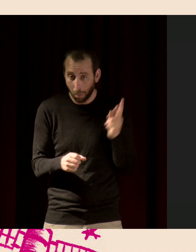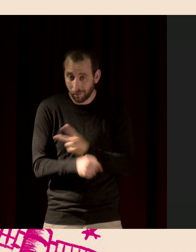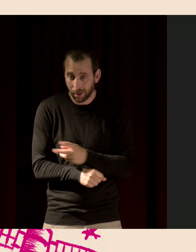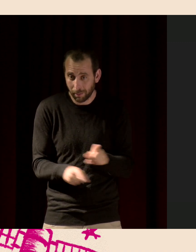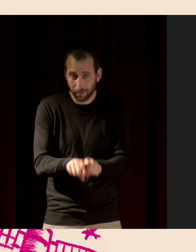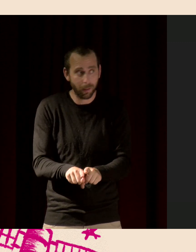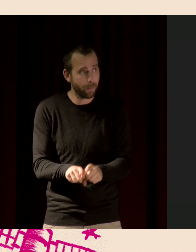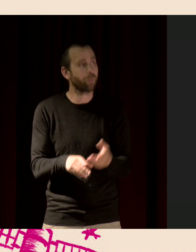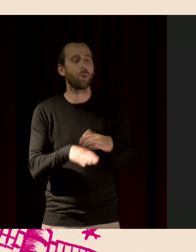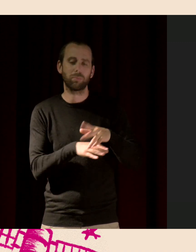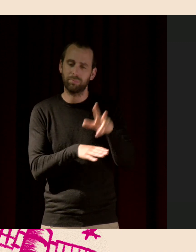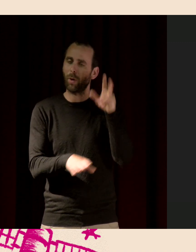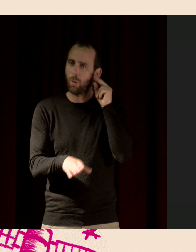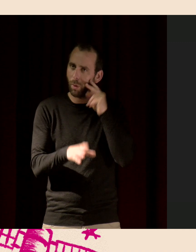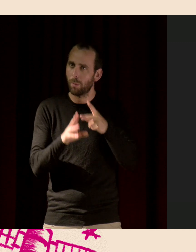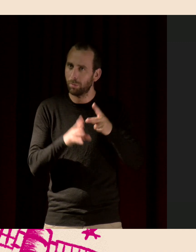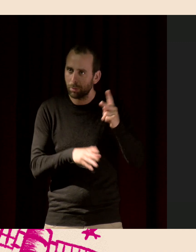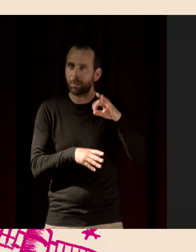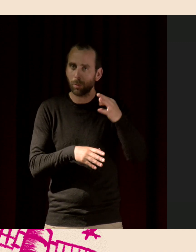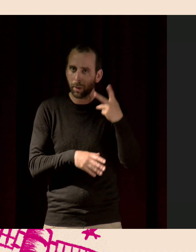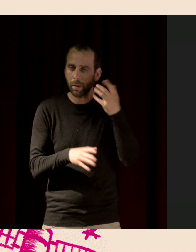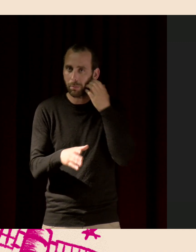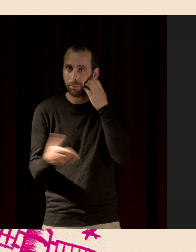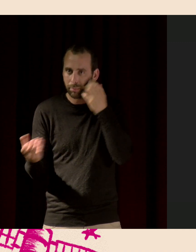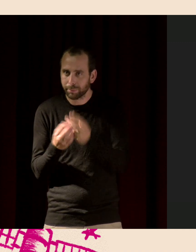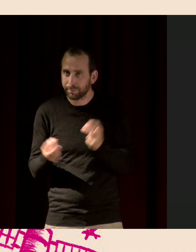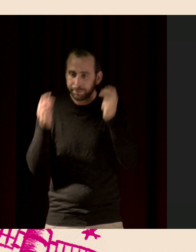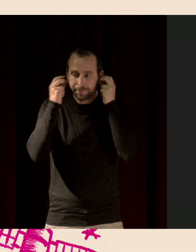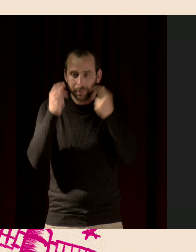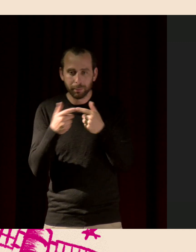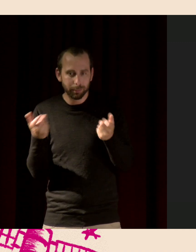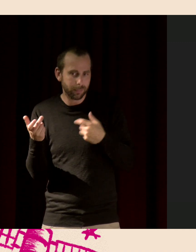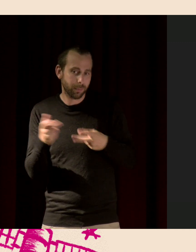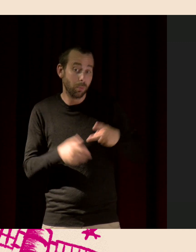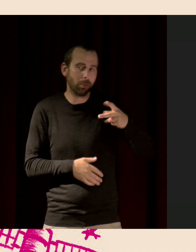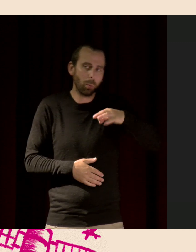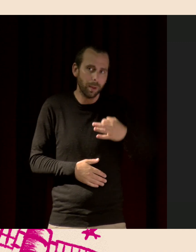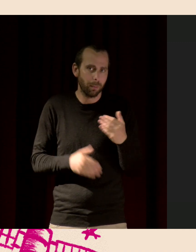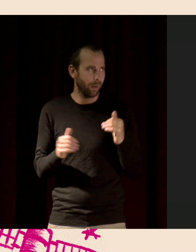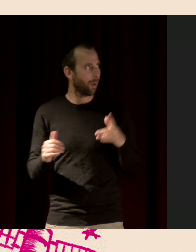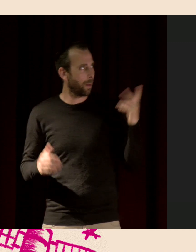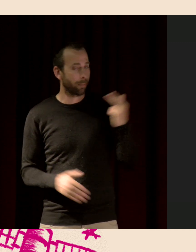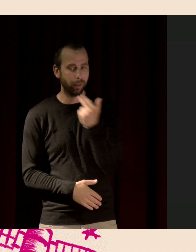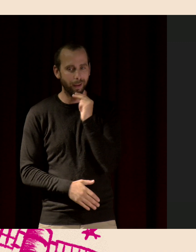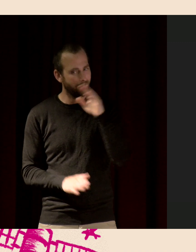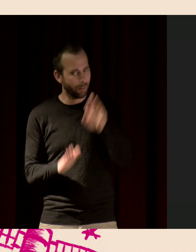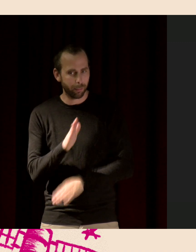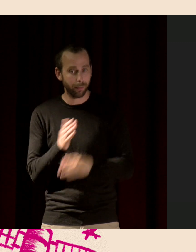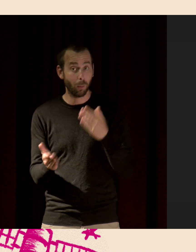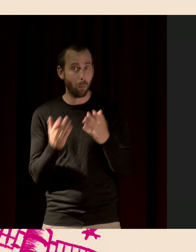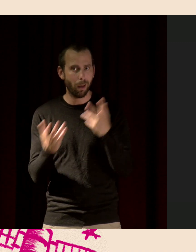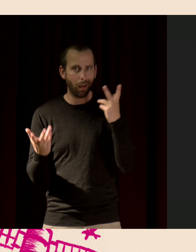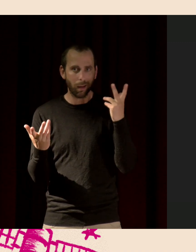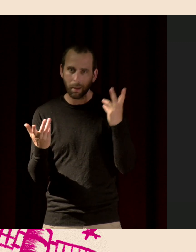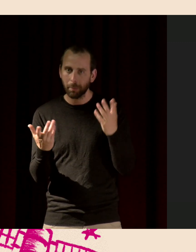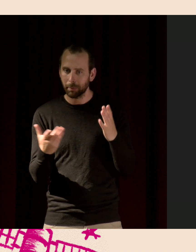on entend de plus en plus de personnes qui écoutent avec ces haut-parleurs, très mauvais. Et je pense qu'évidemment, on prend tous des photos